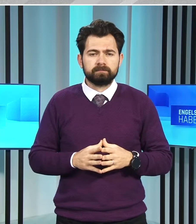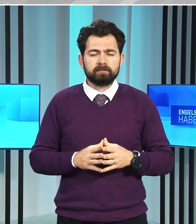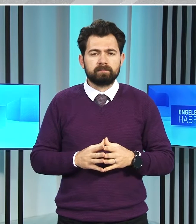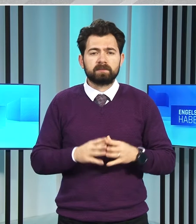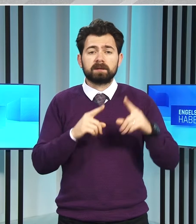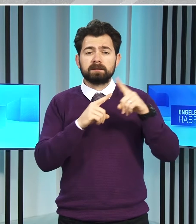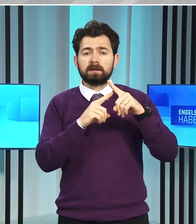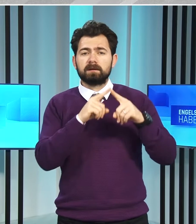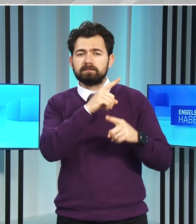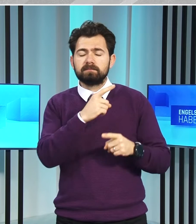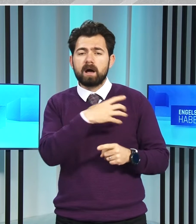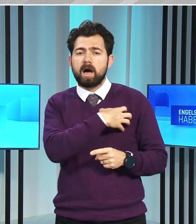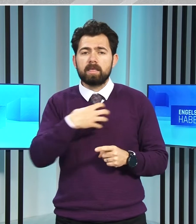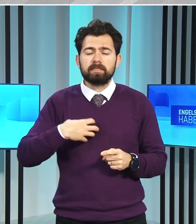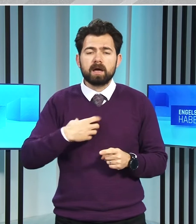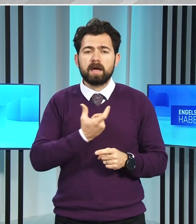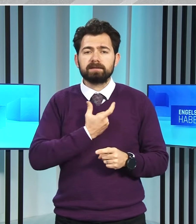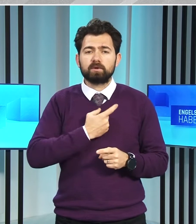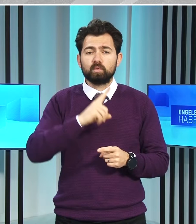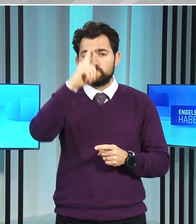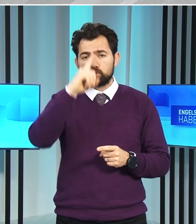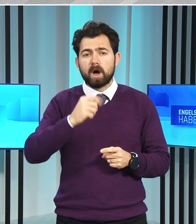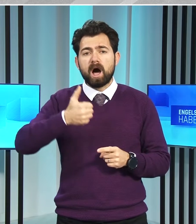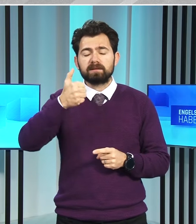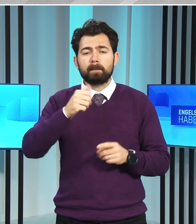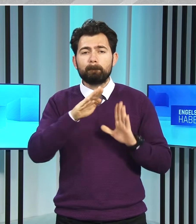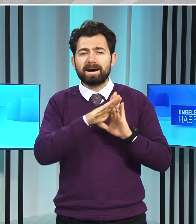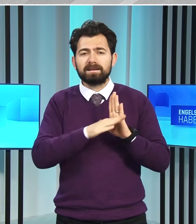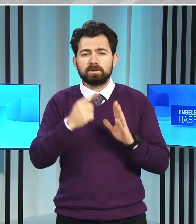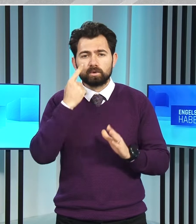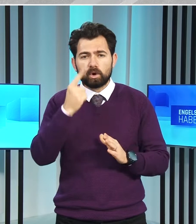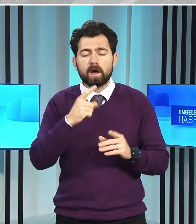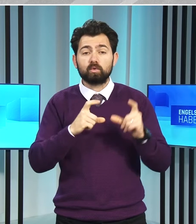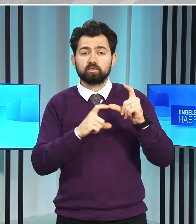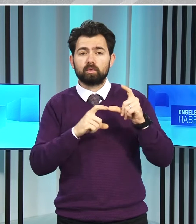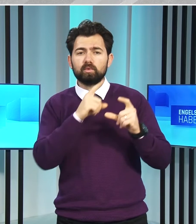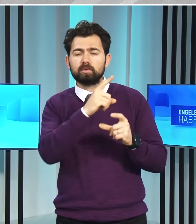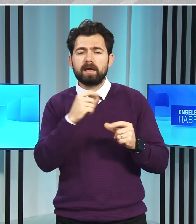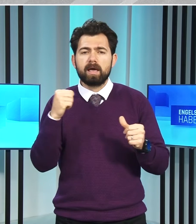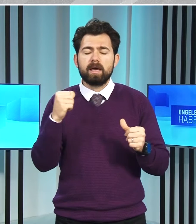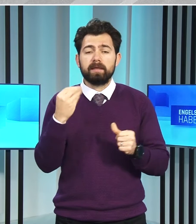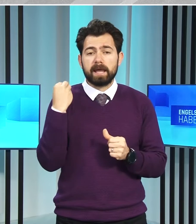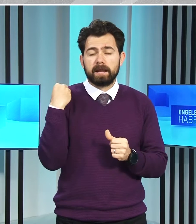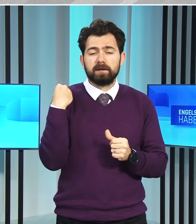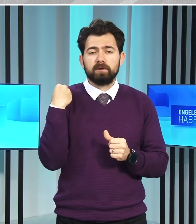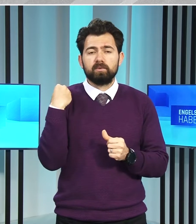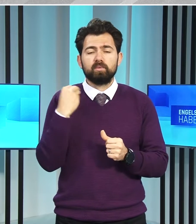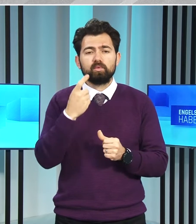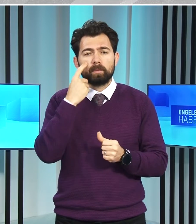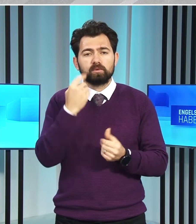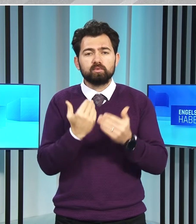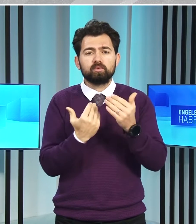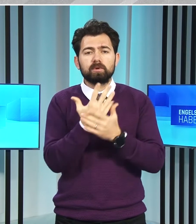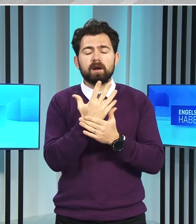Tatar ise anayasanın 106. maddesi gereğince Sucuoğlu'ndan yeni hükümet kurulana